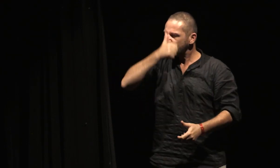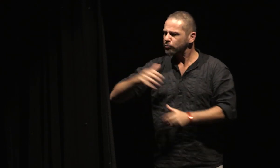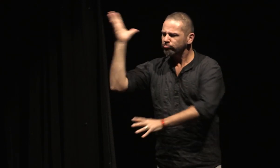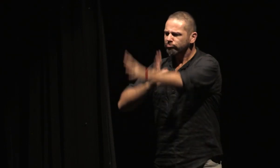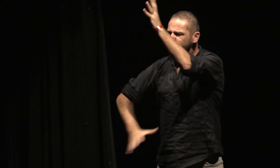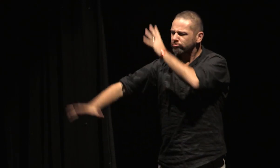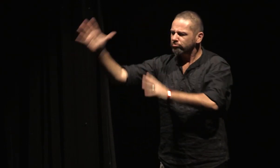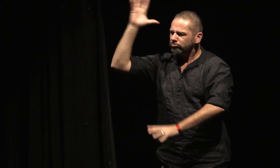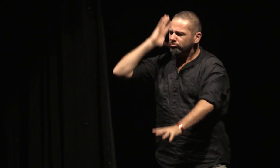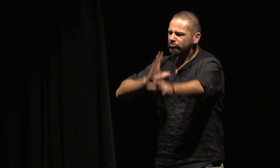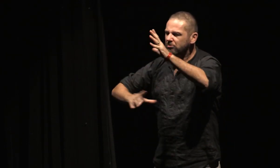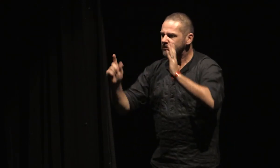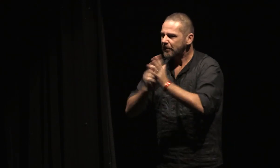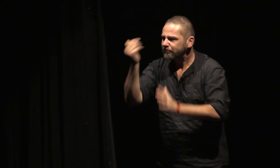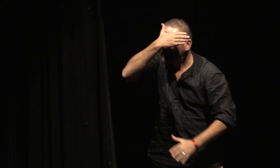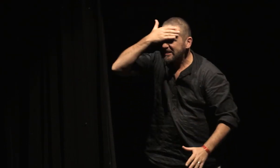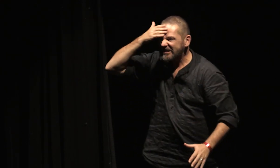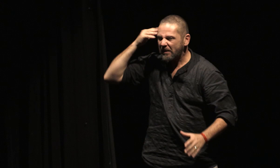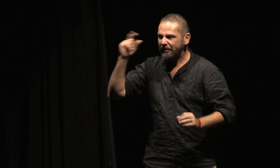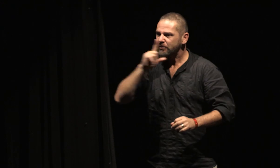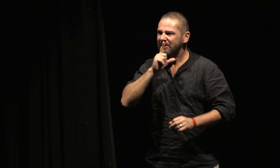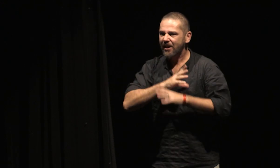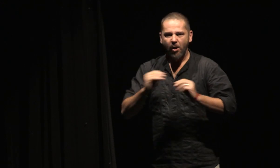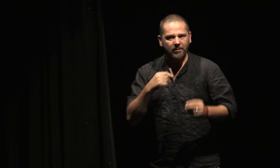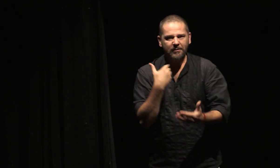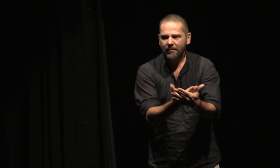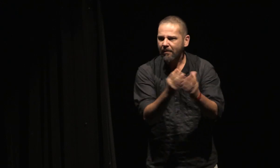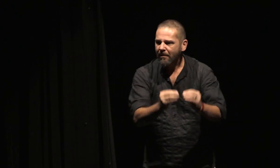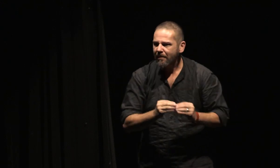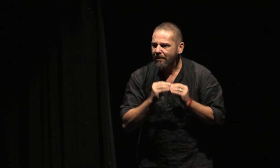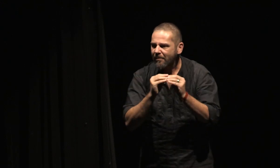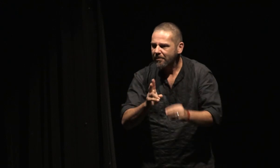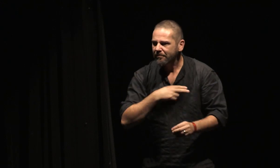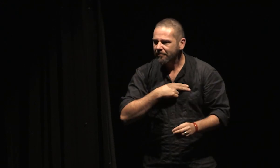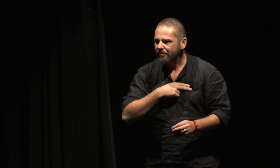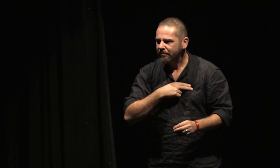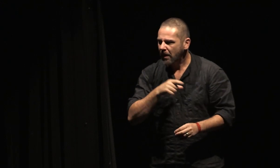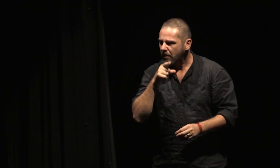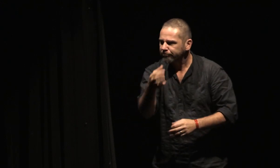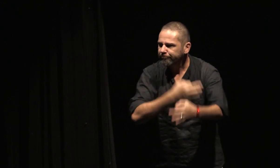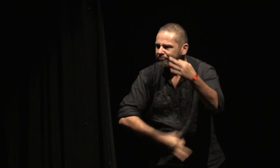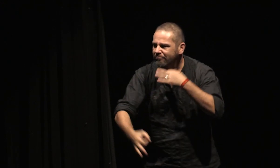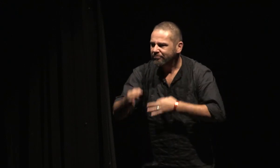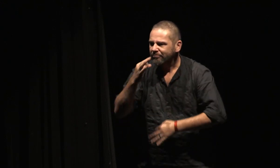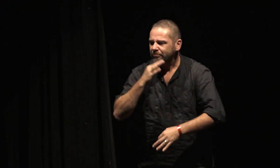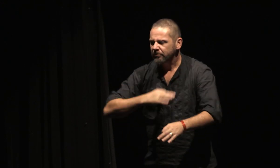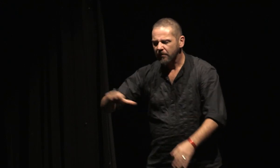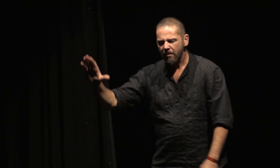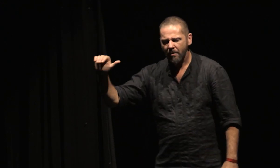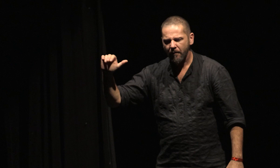indéterminée. Il me parla de l'instant des adieux, de sa mère, pleurant en silence lorsqu'on l'envoya